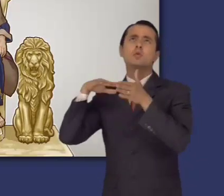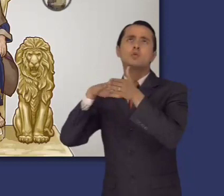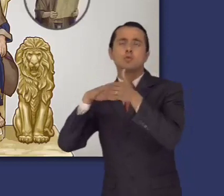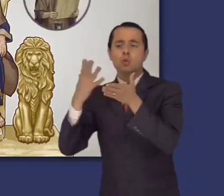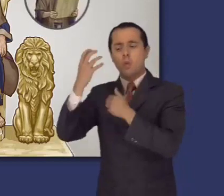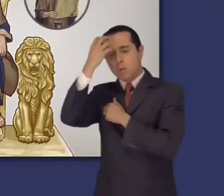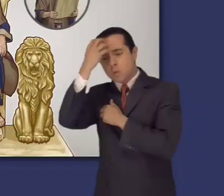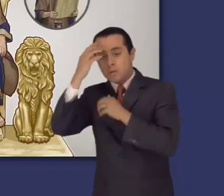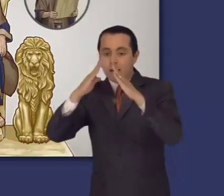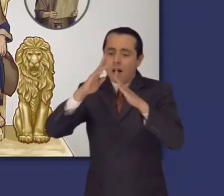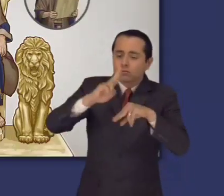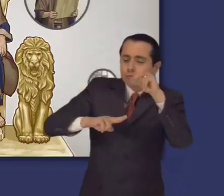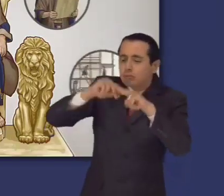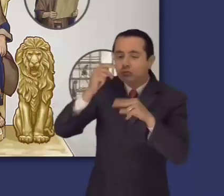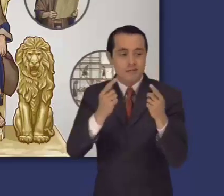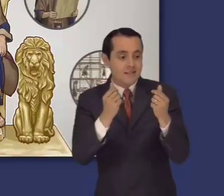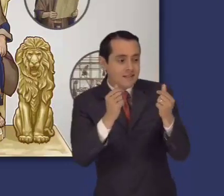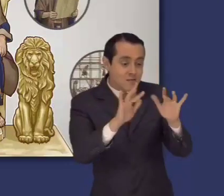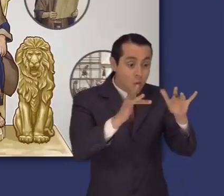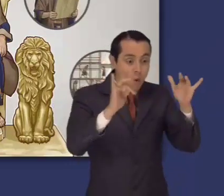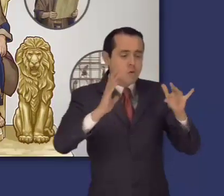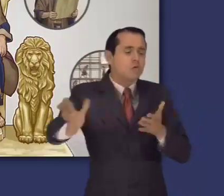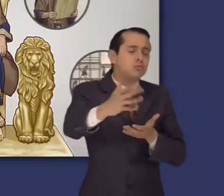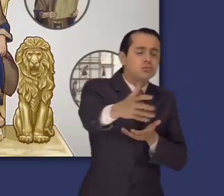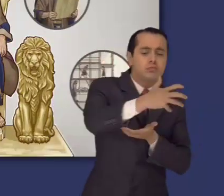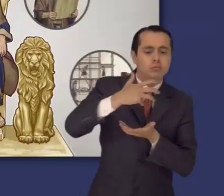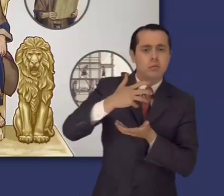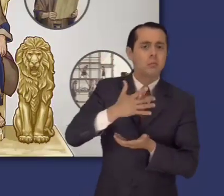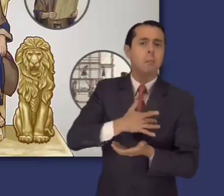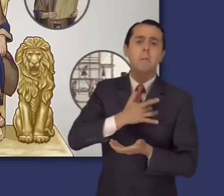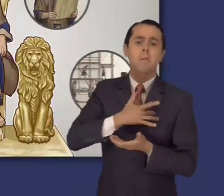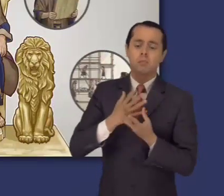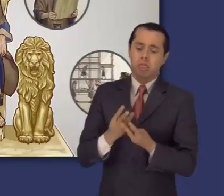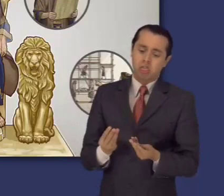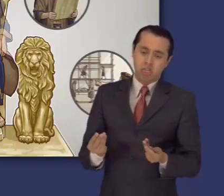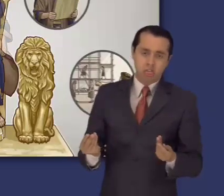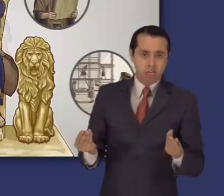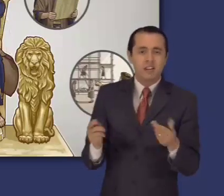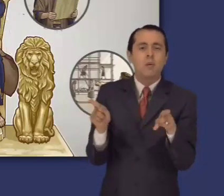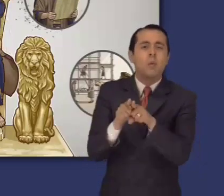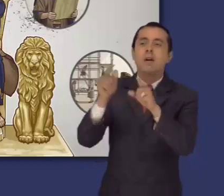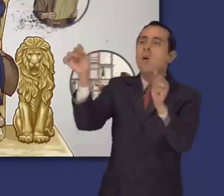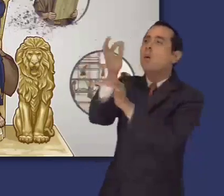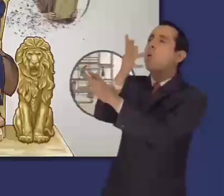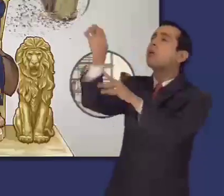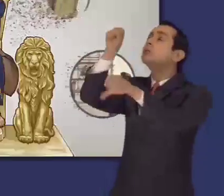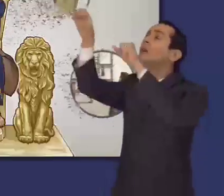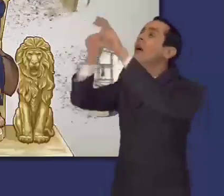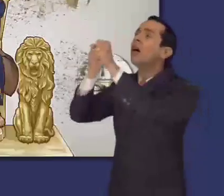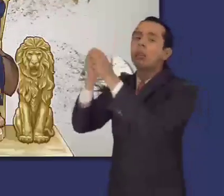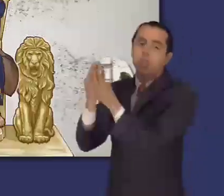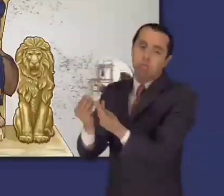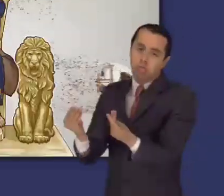dedicó para ver si encuentra el sentido de la vida. Salomón escribe que ir tras las riquezas y el